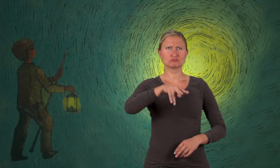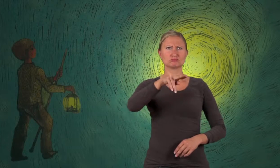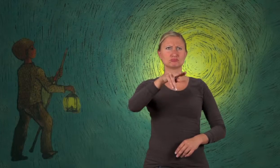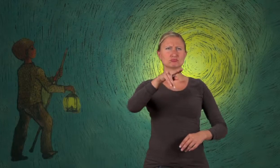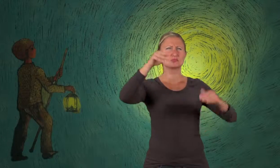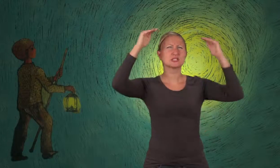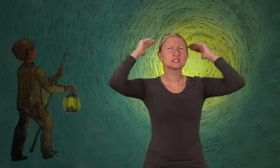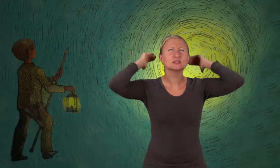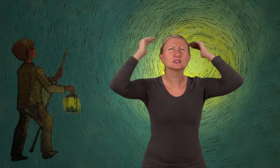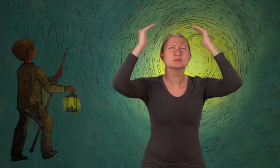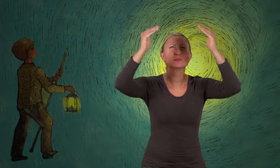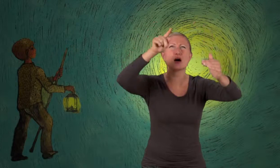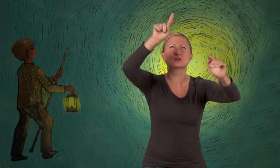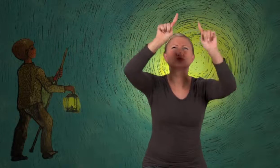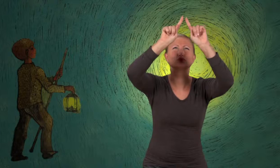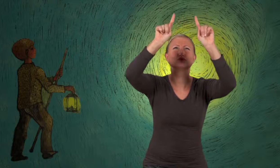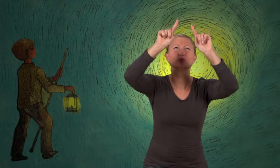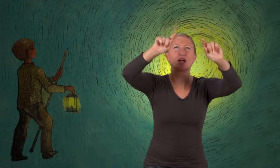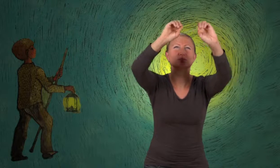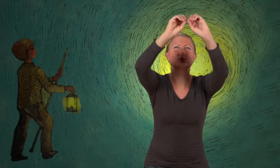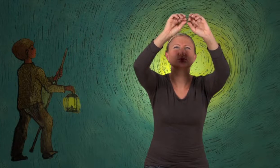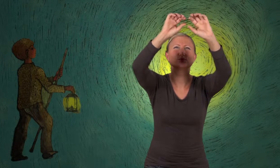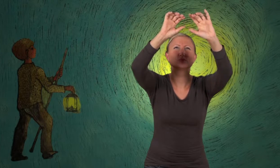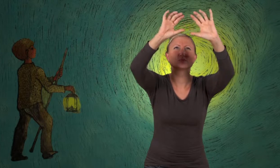Da sah der Junge einen großen Stern am Himmel.